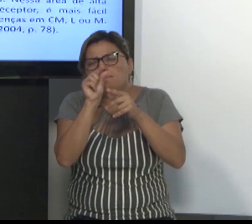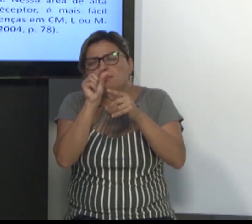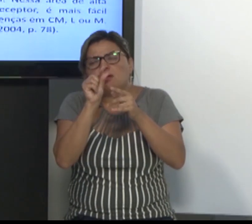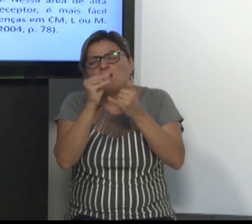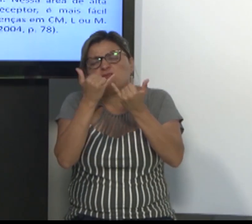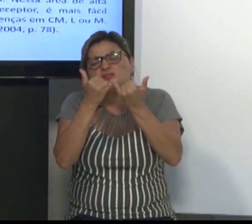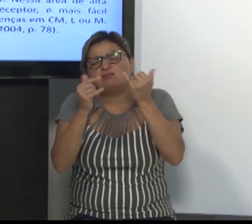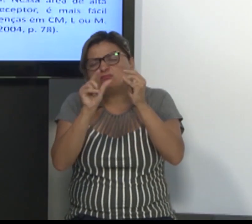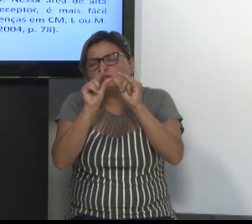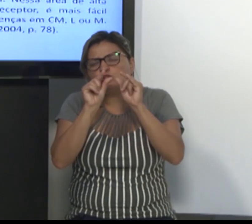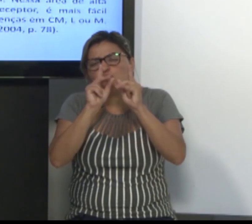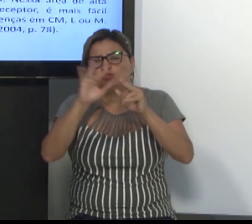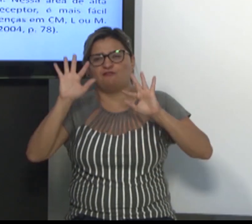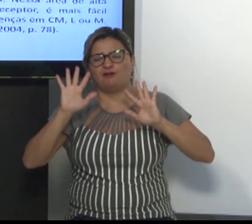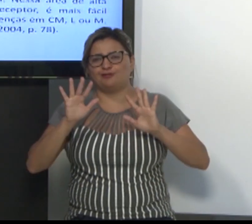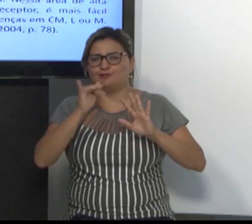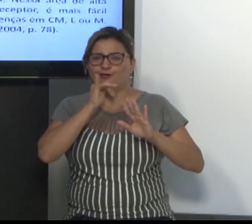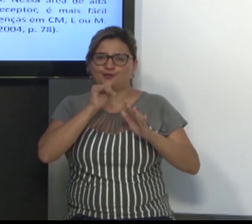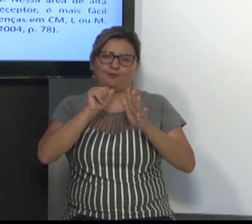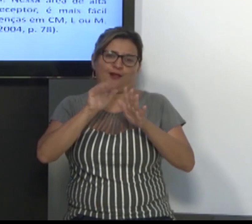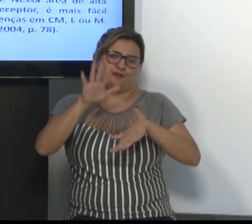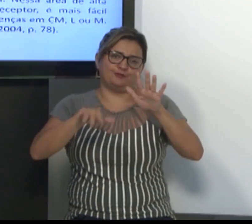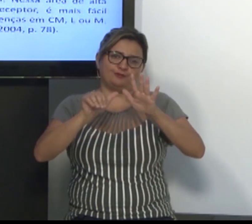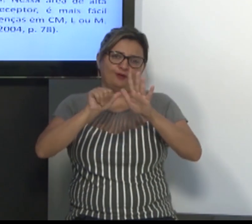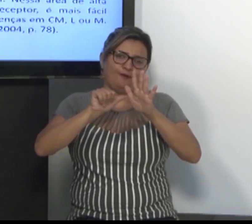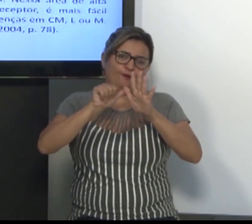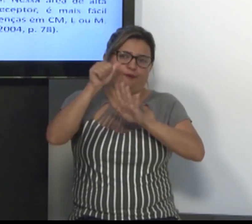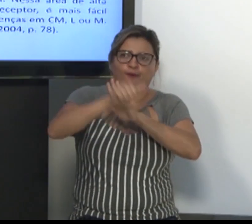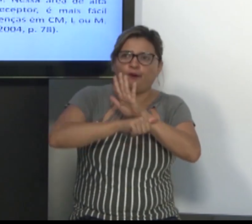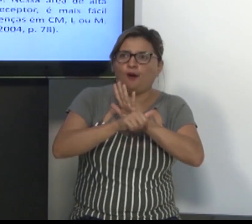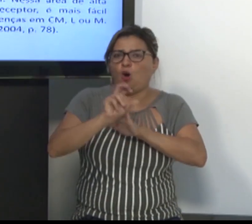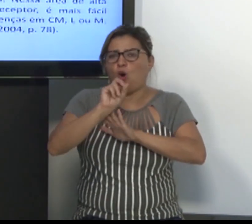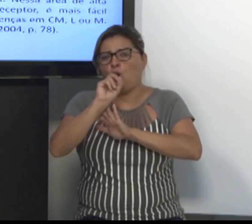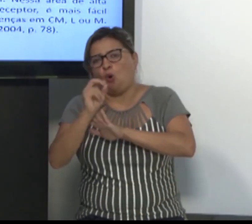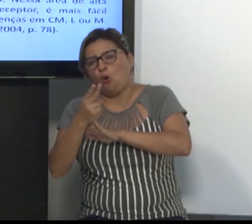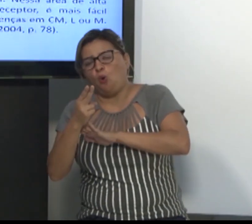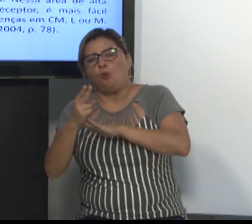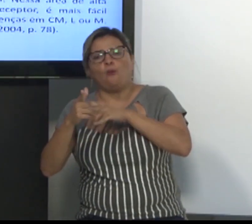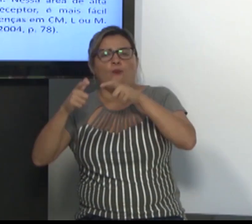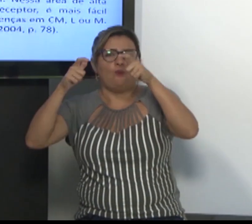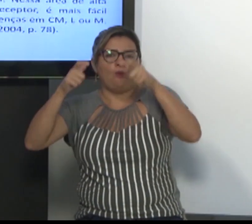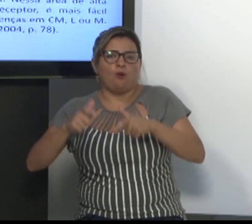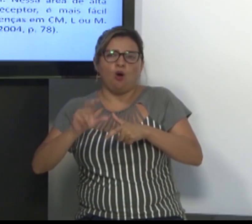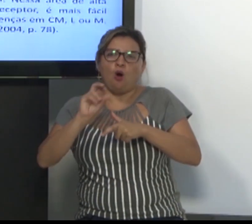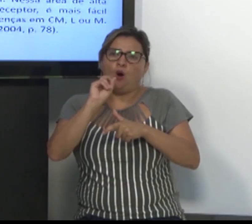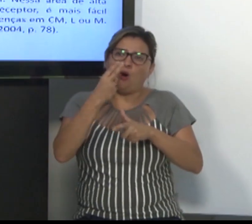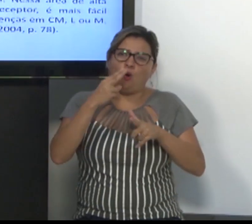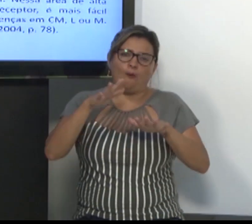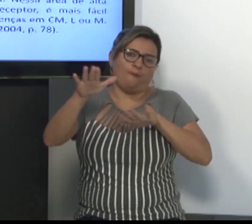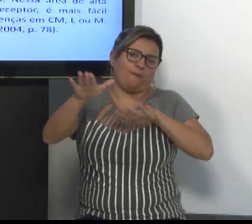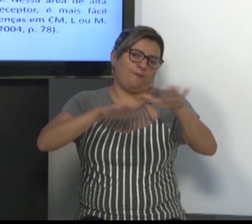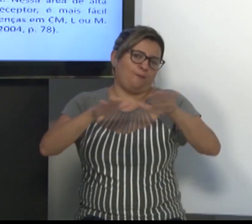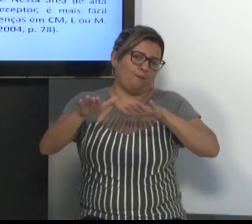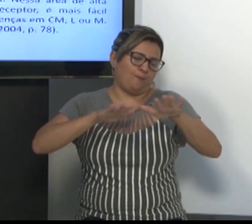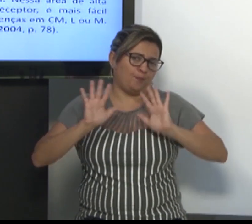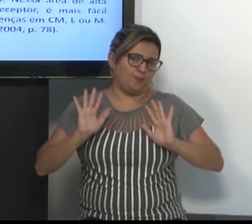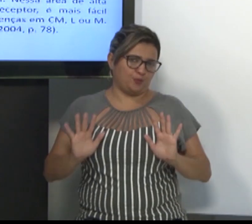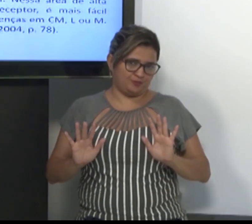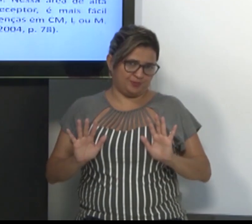é mais fácil quando nós usamos todos esses argumentos que a língua nos